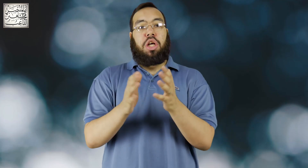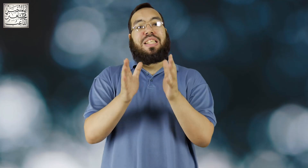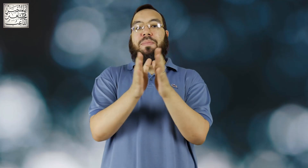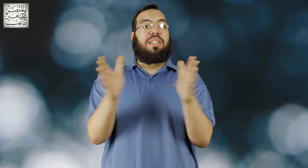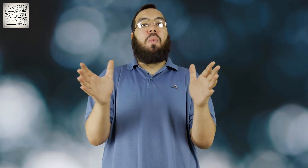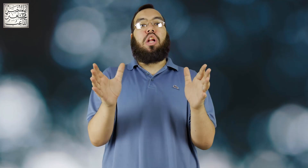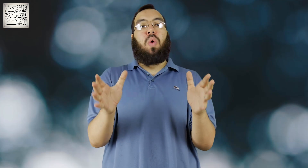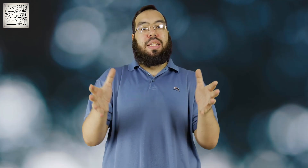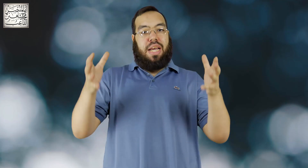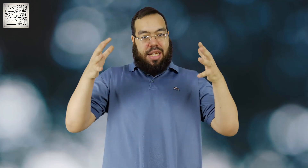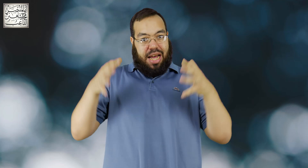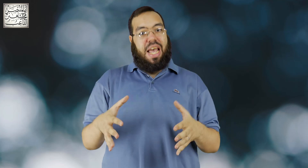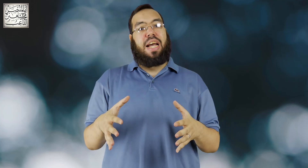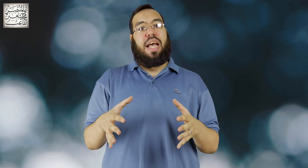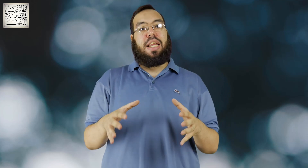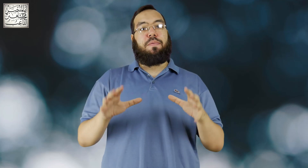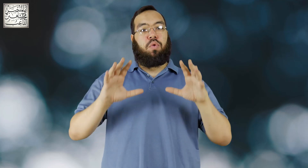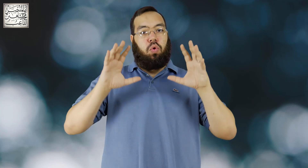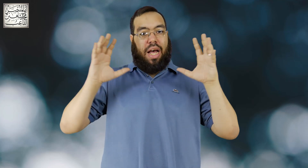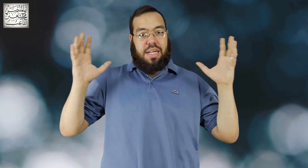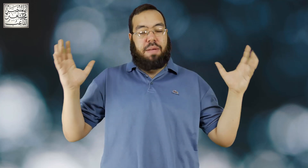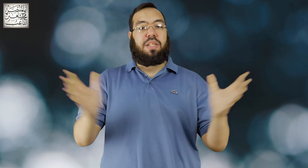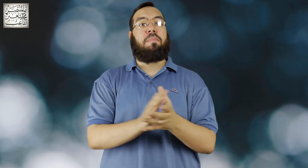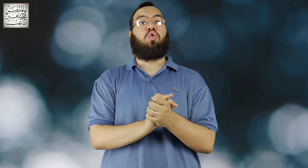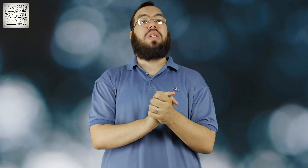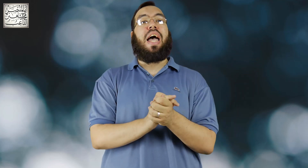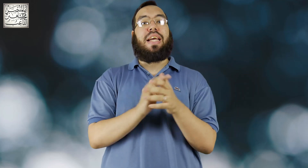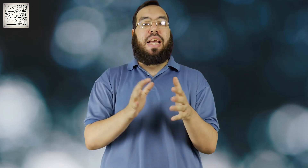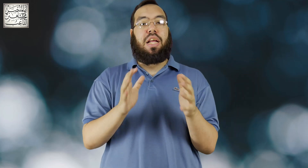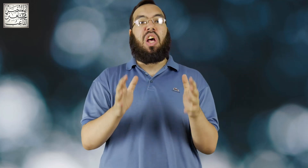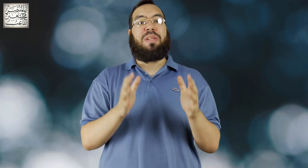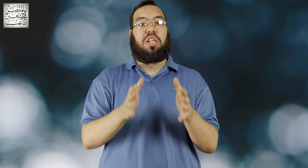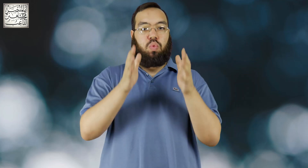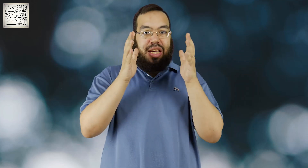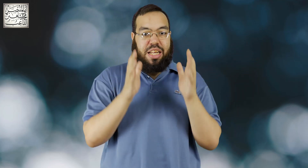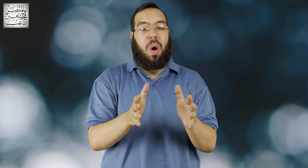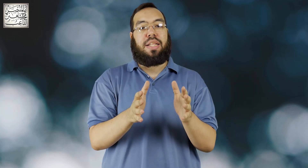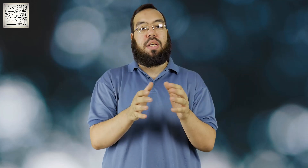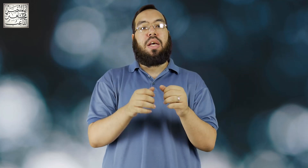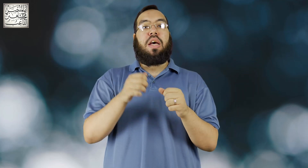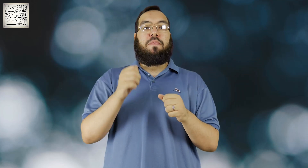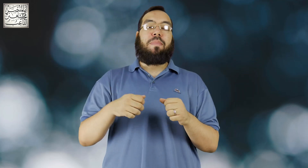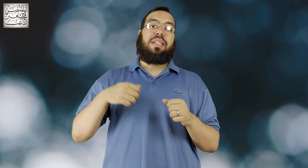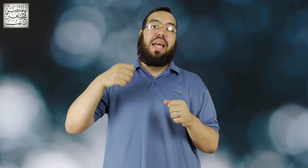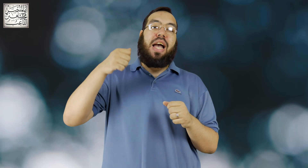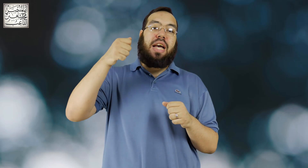شخص بصور لوحدي يعني انا قاعد حاليا في القوضة انا اللي مزبط كل حاجة ليه علاقة بالتصوير لوحدي فبالتالي انا